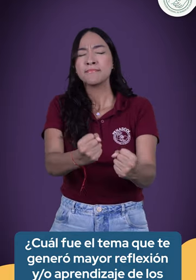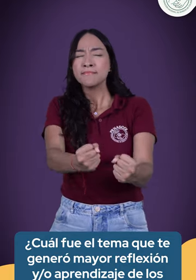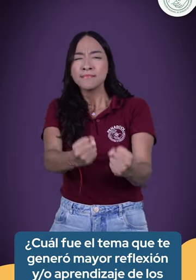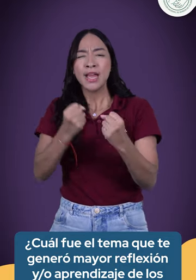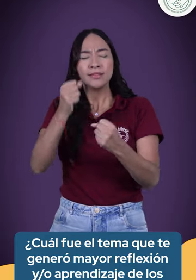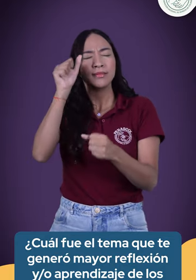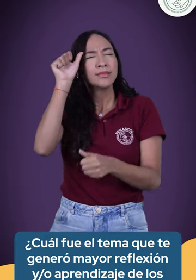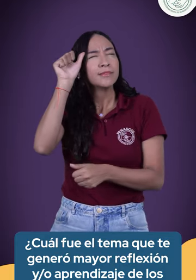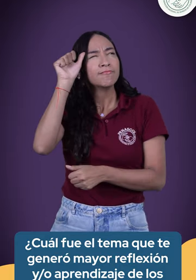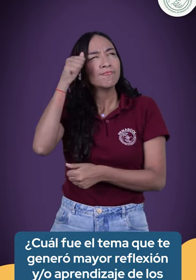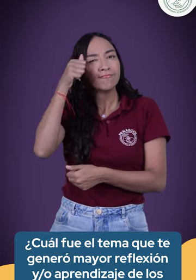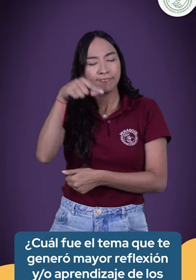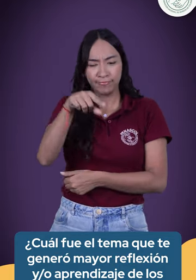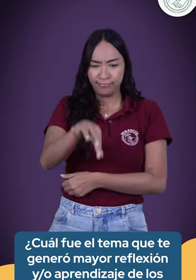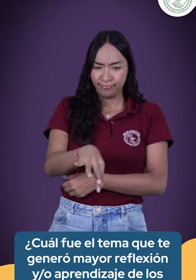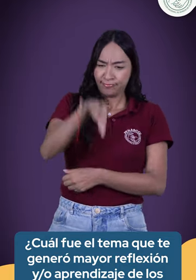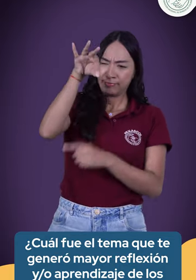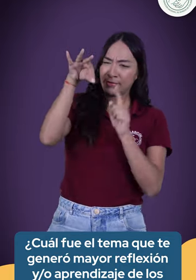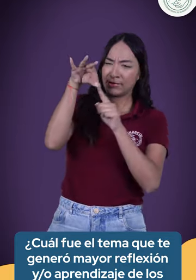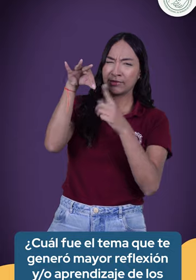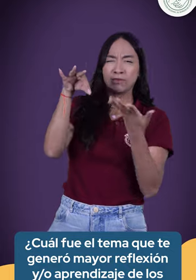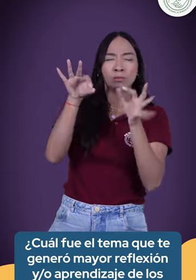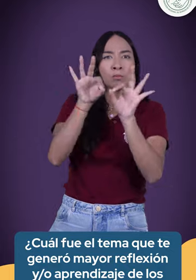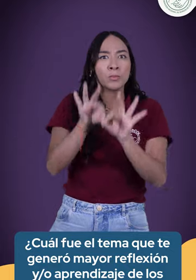los cursos de lengua de señas colombiana de FENASCOL?